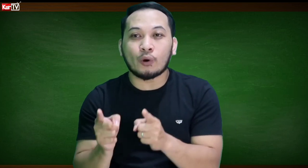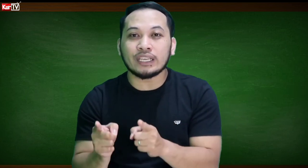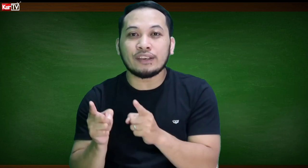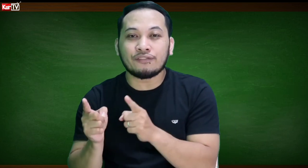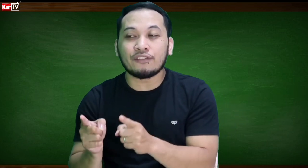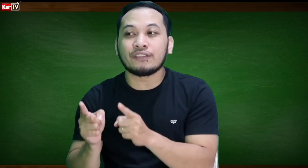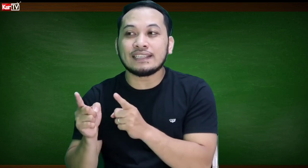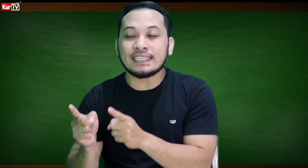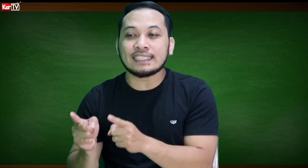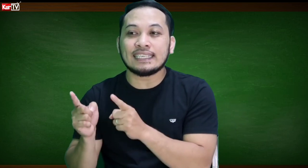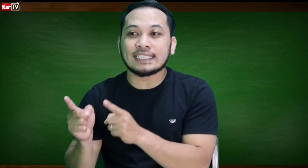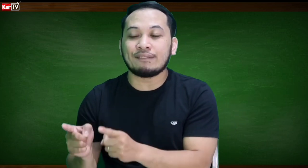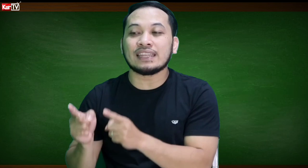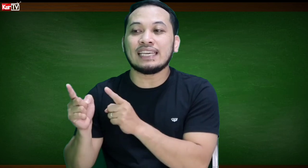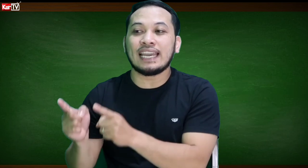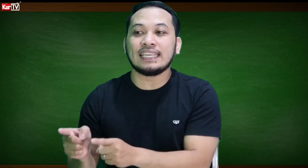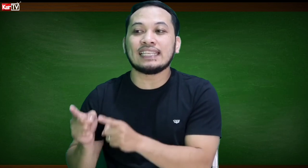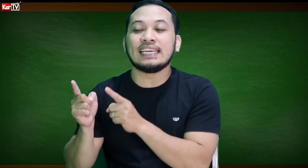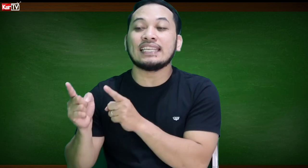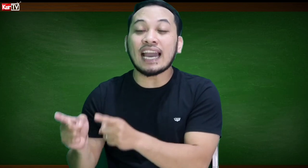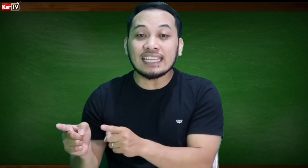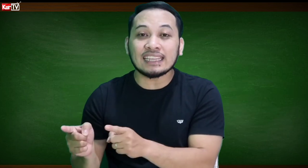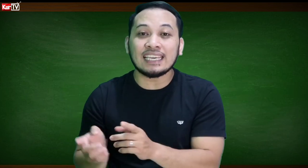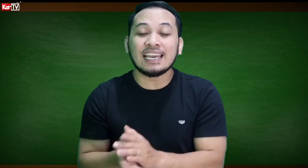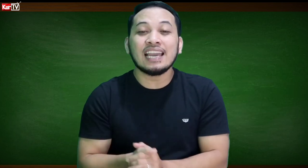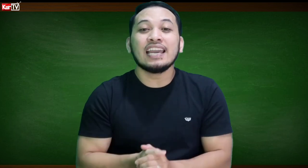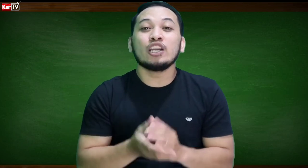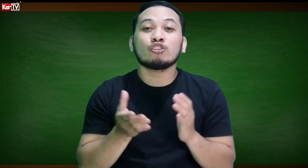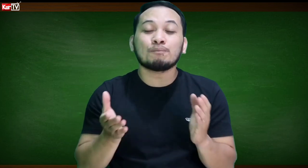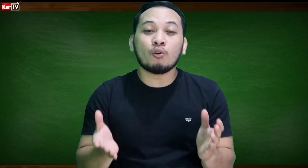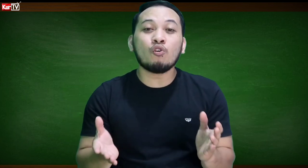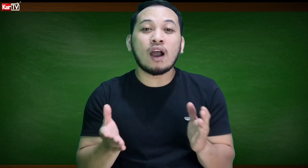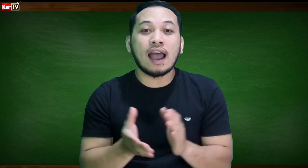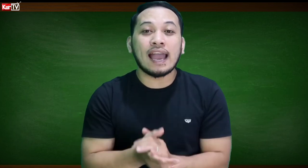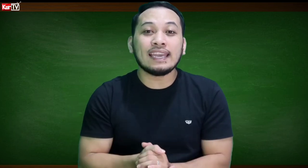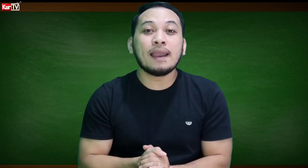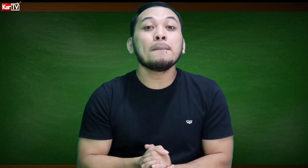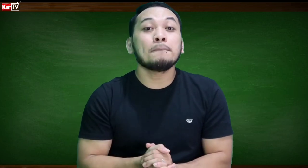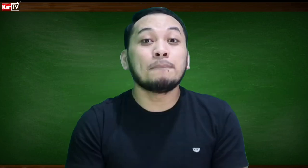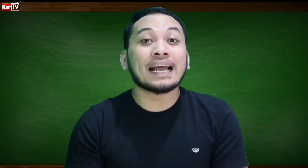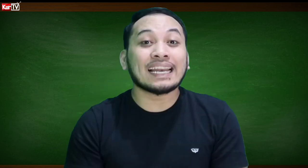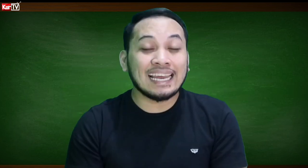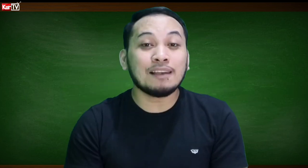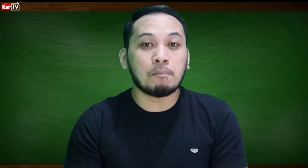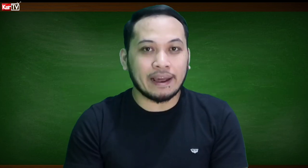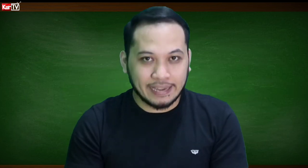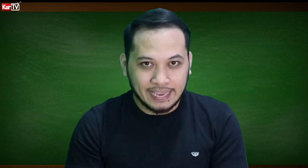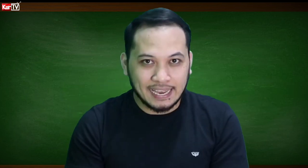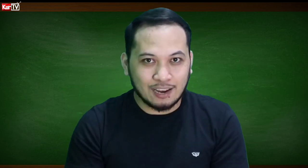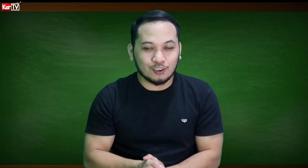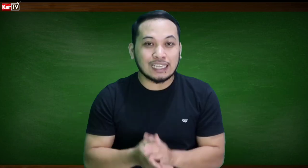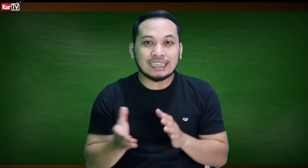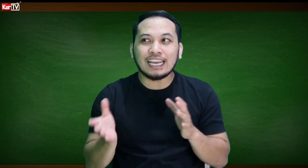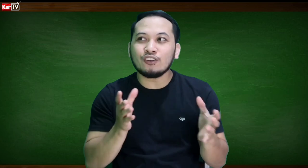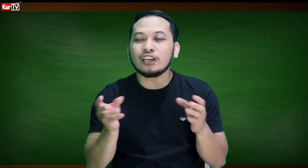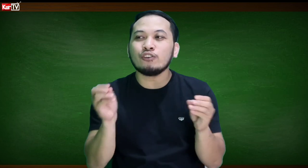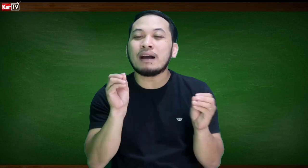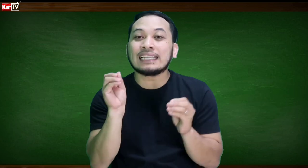40, 50, 60, 70, 80, 90, ito po ay baril-baril. O, tandaan nyo lang yung mga